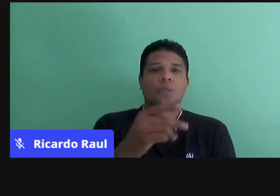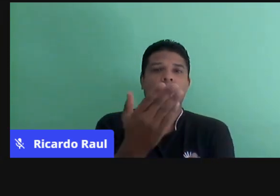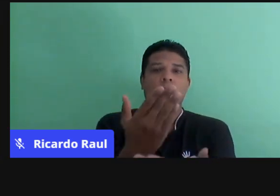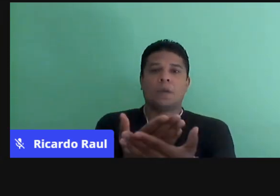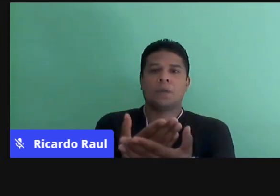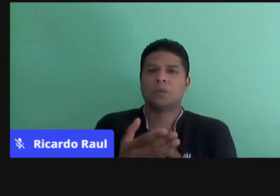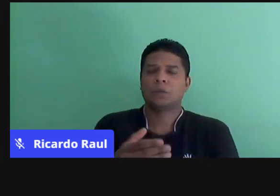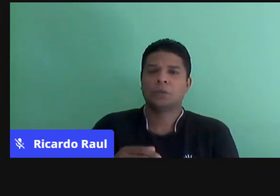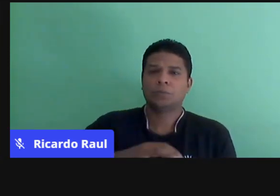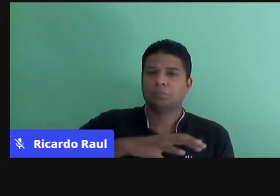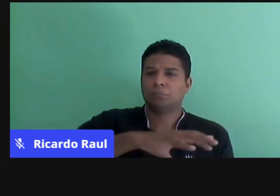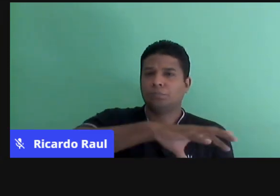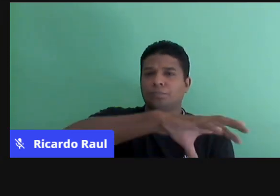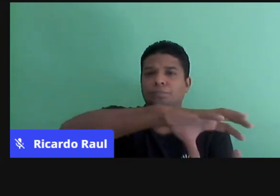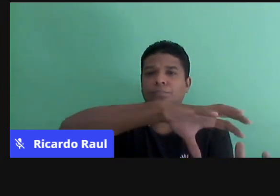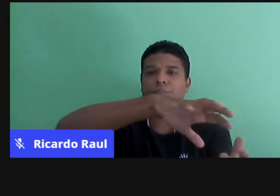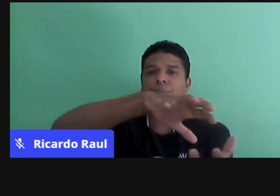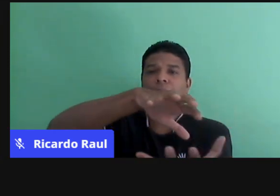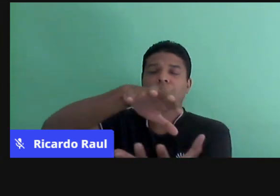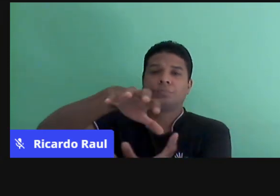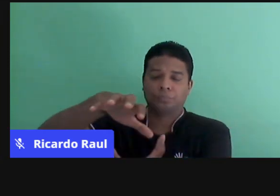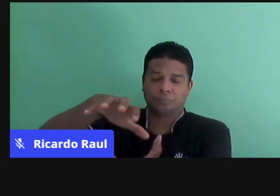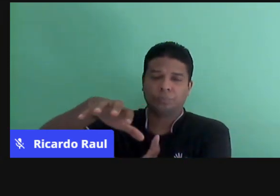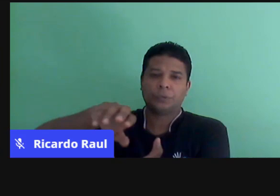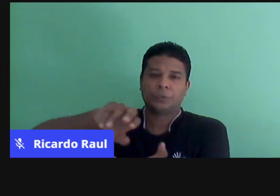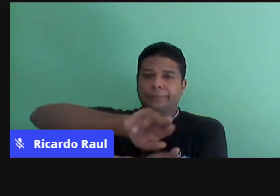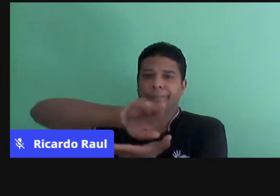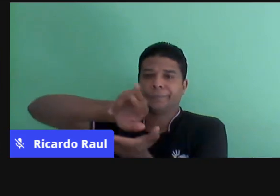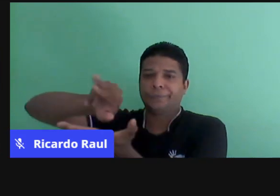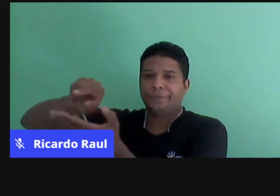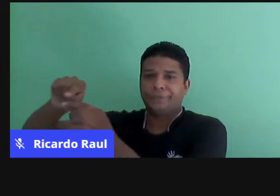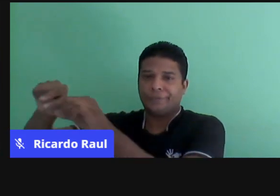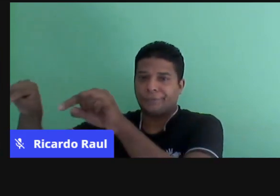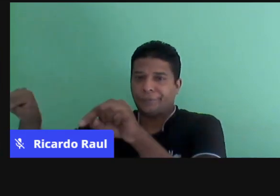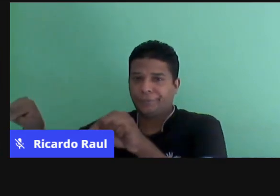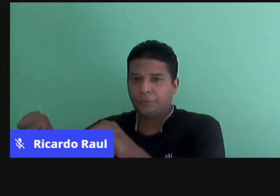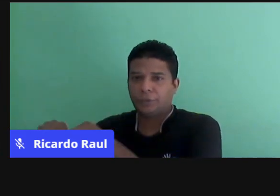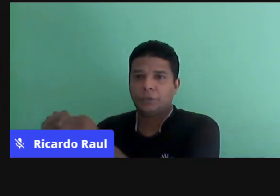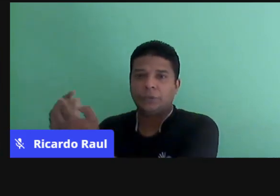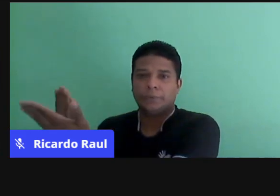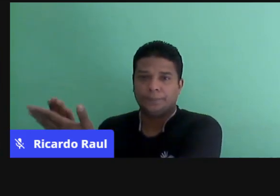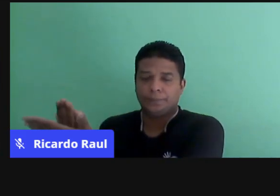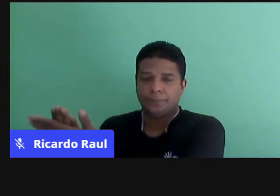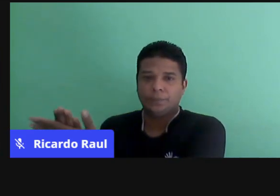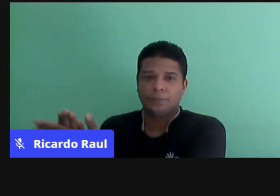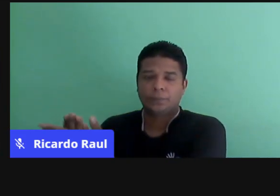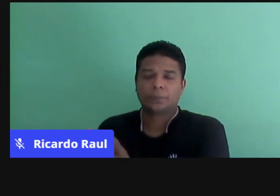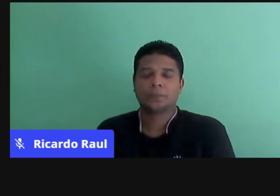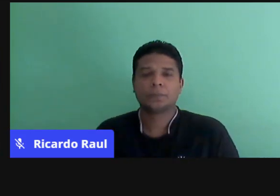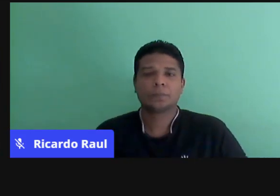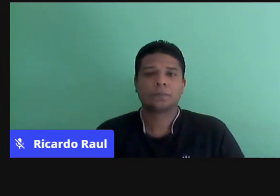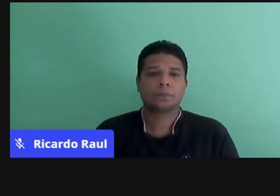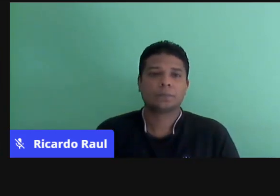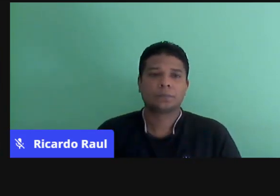universo amplo de situações de sala de aula, né? Bom,